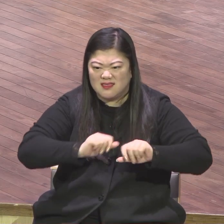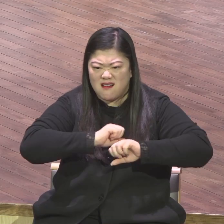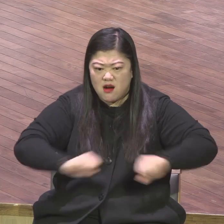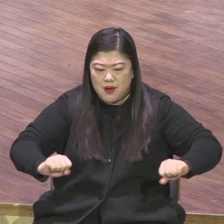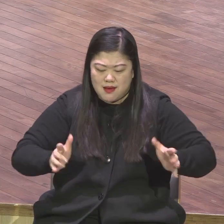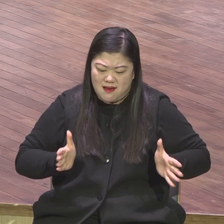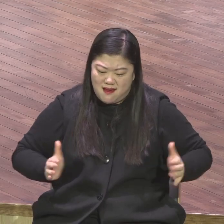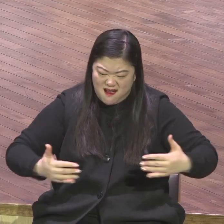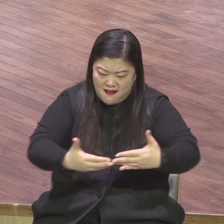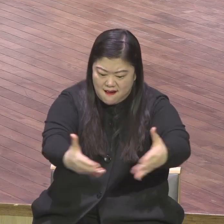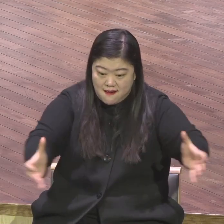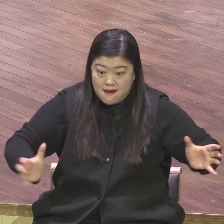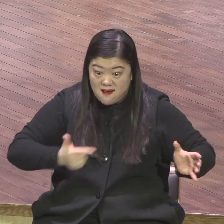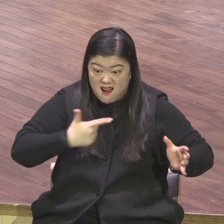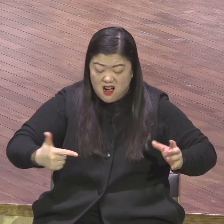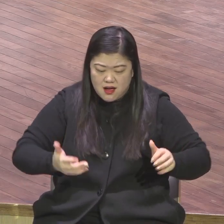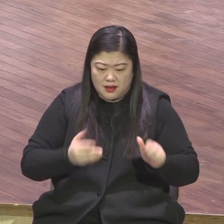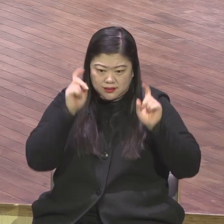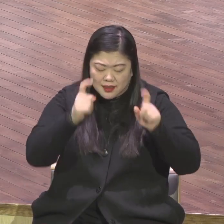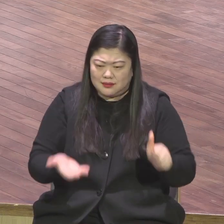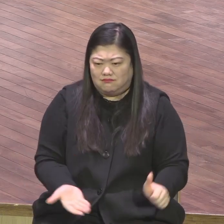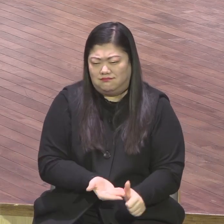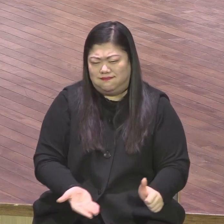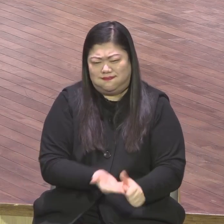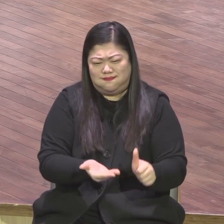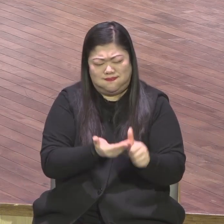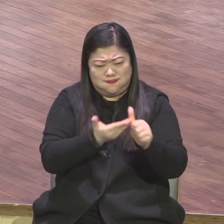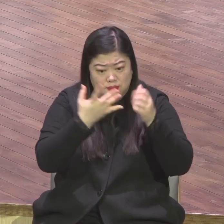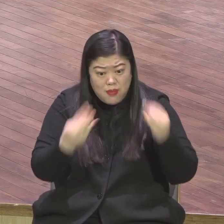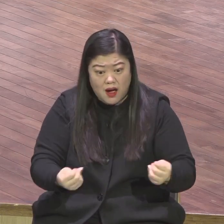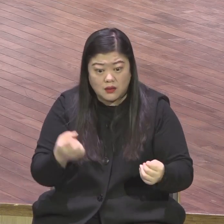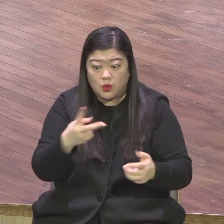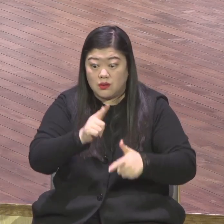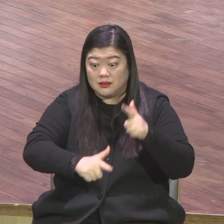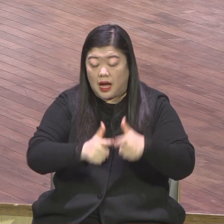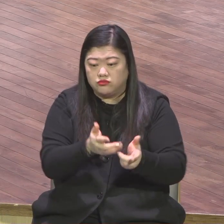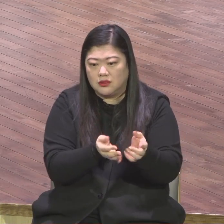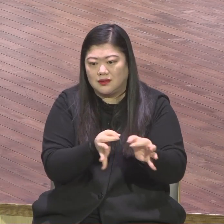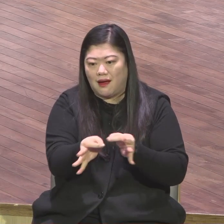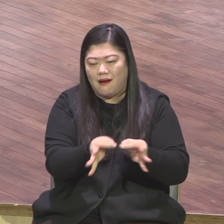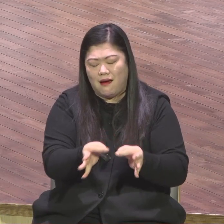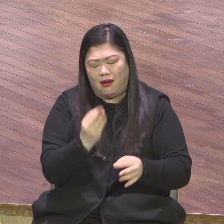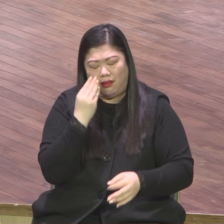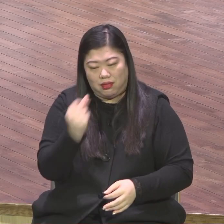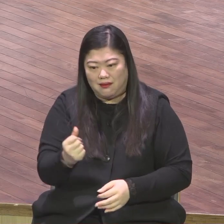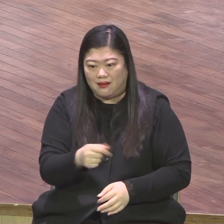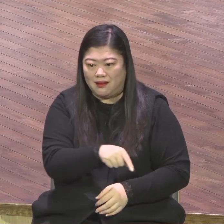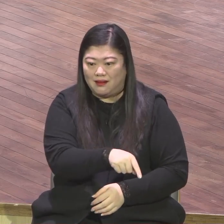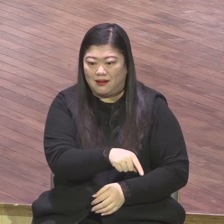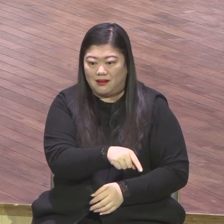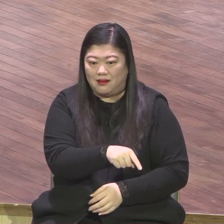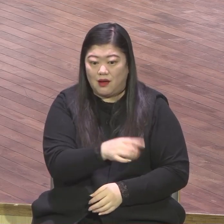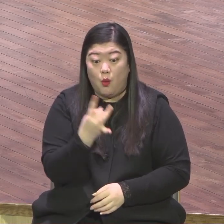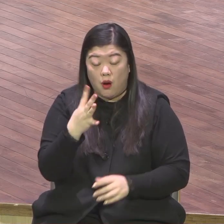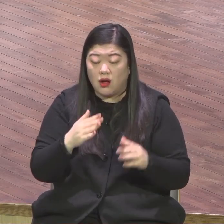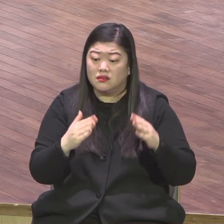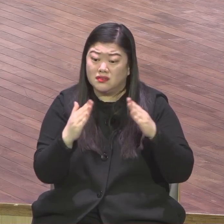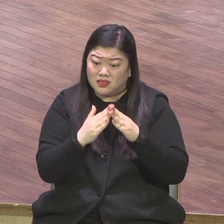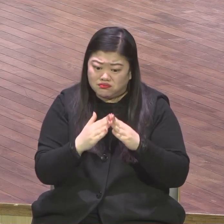뽕나무 농장까지 경영을 하는 큰 사업가였어요 그만큼 삶에 있어서도 큰 정근을 보고